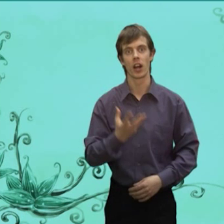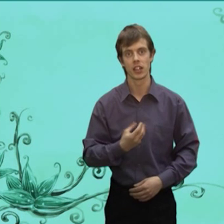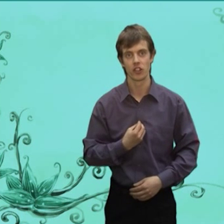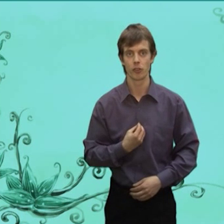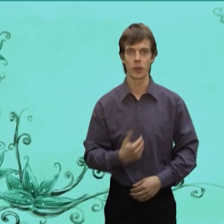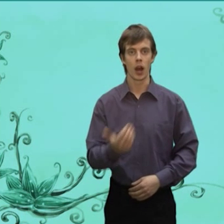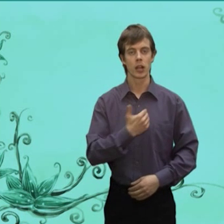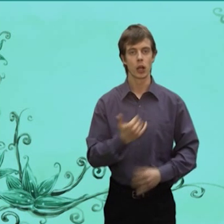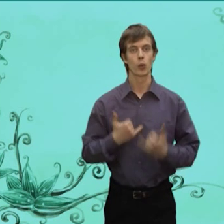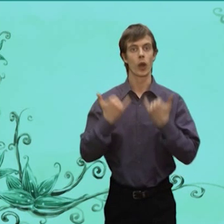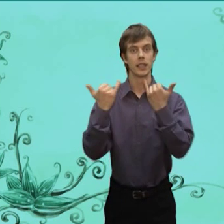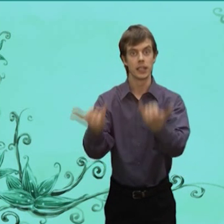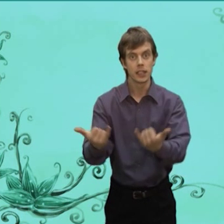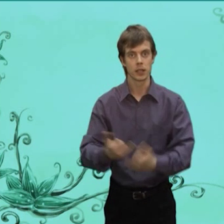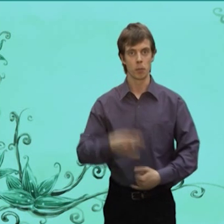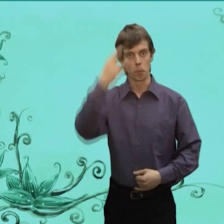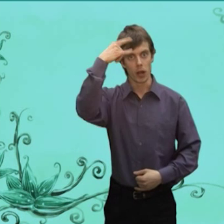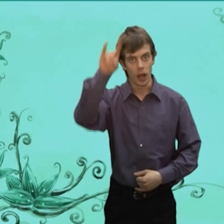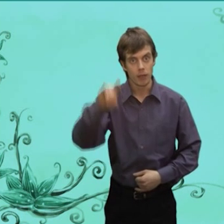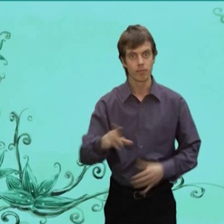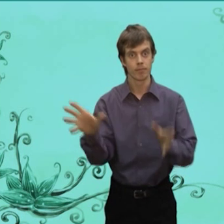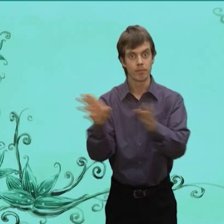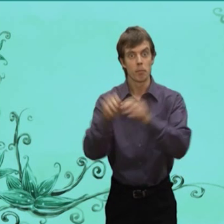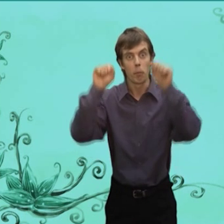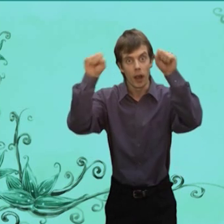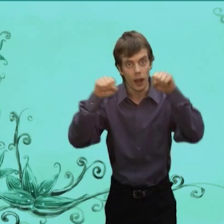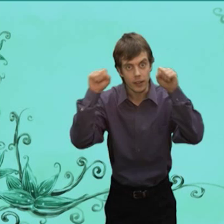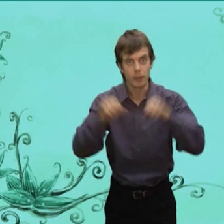Хотят Поклониться Баранам Да Быком